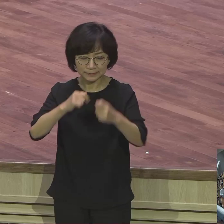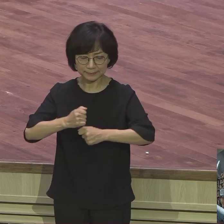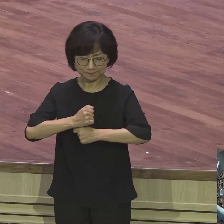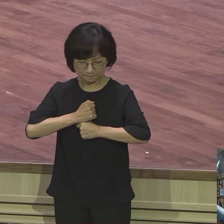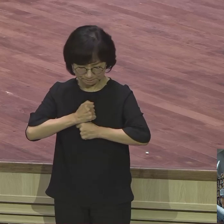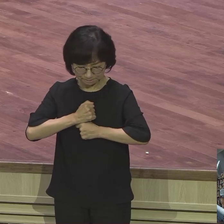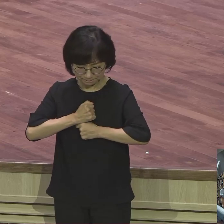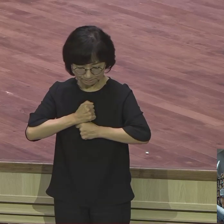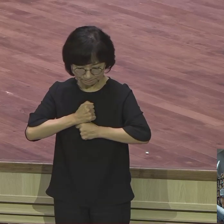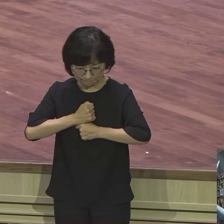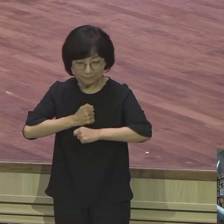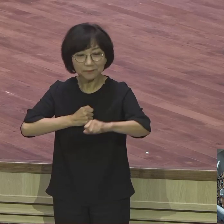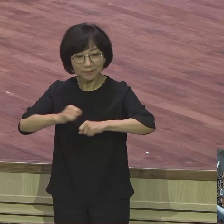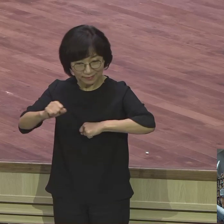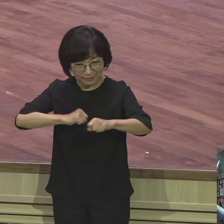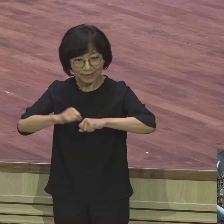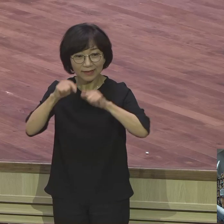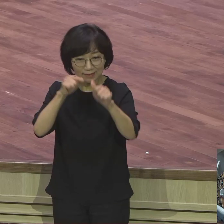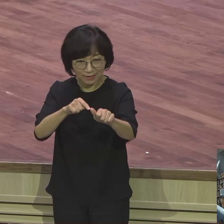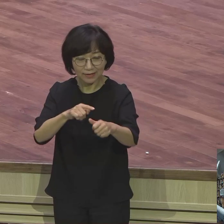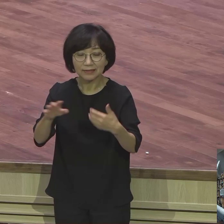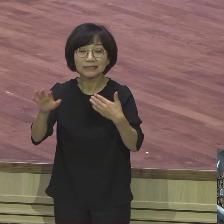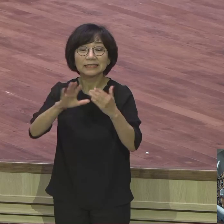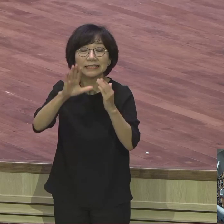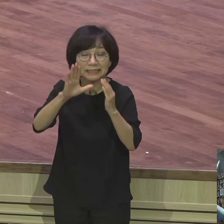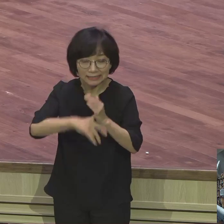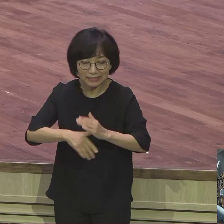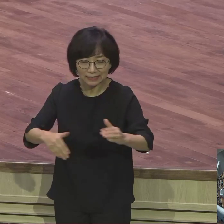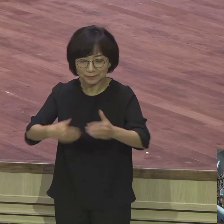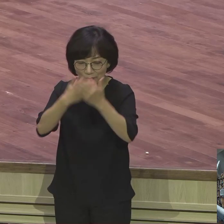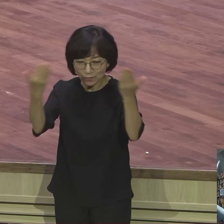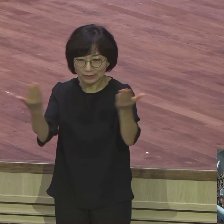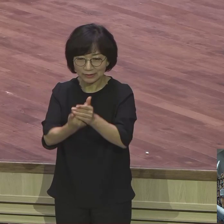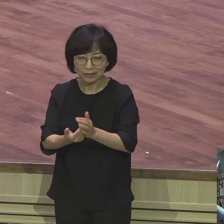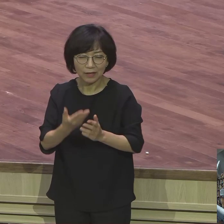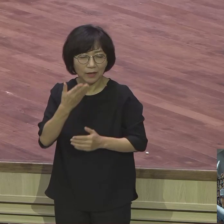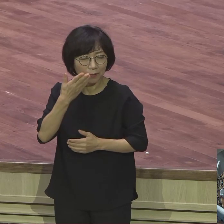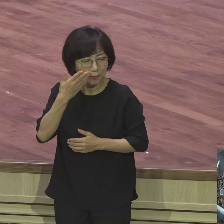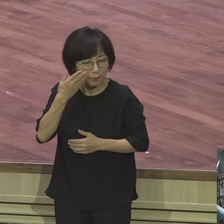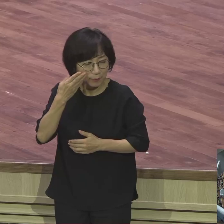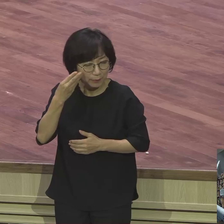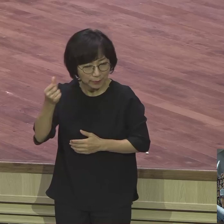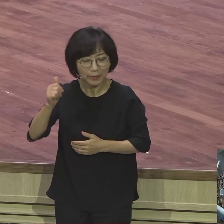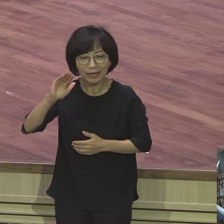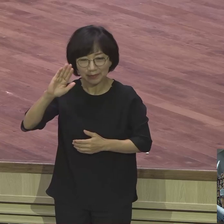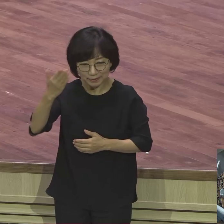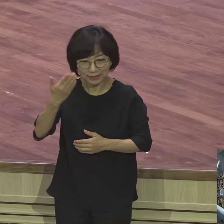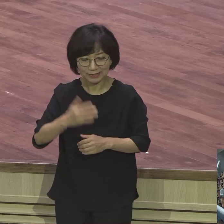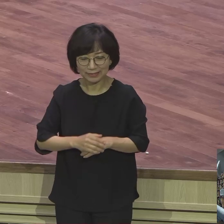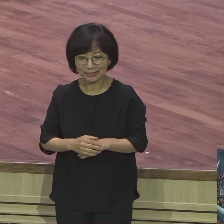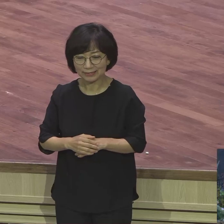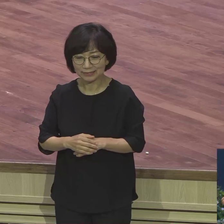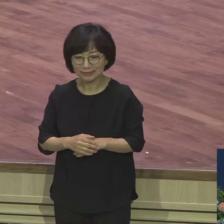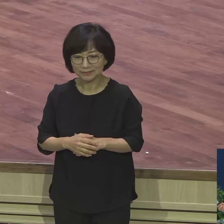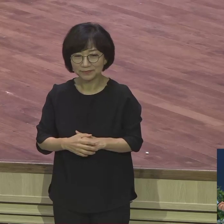그리하면 너희가 하는 모든 일이 형통하리라 은약을 지켜 행하라